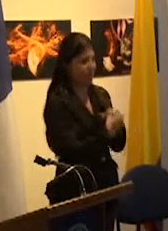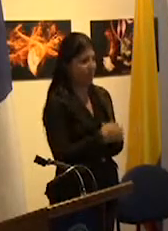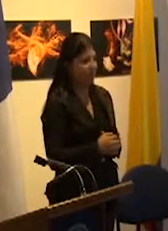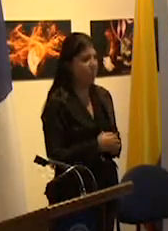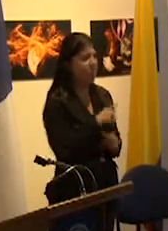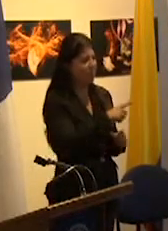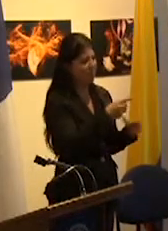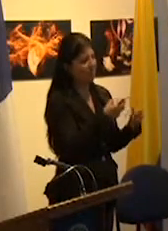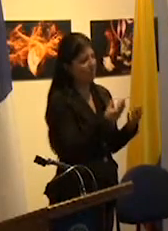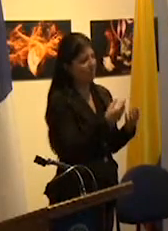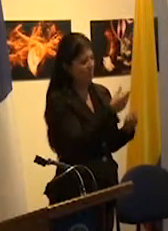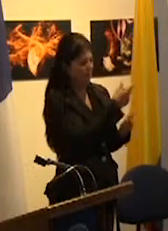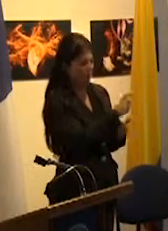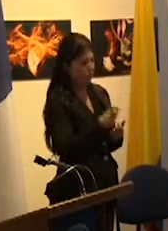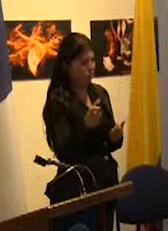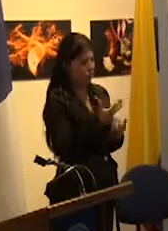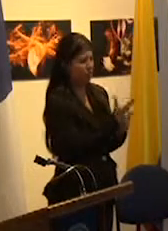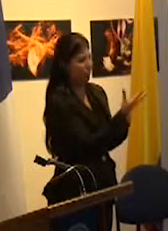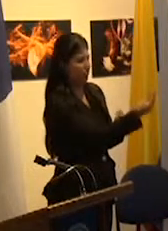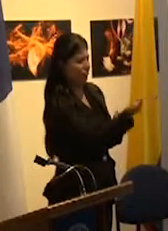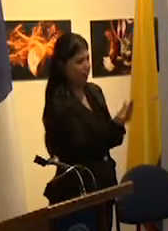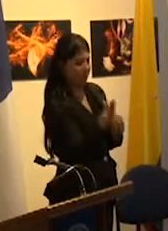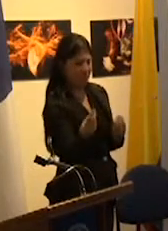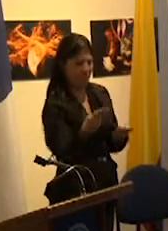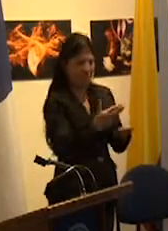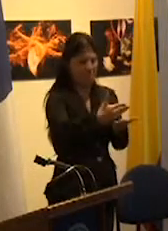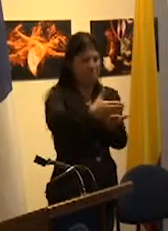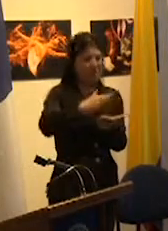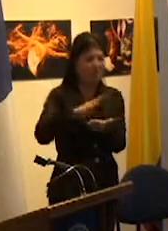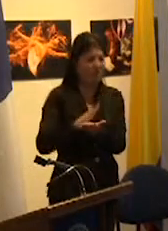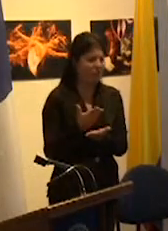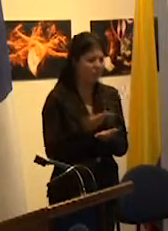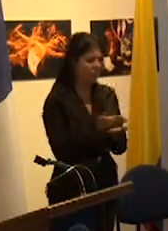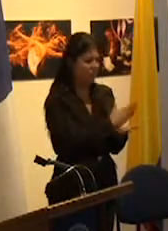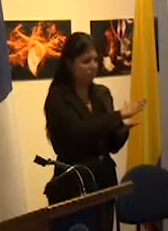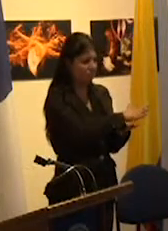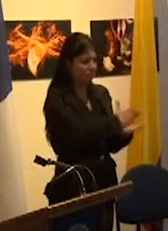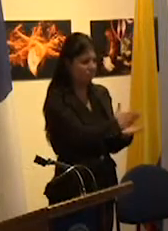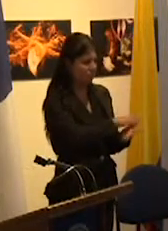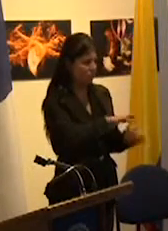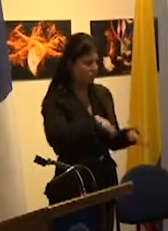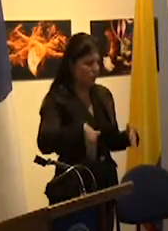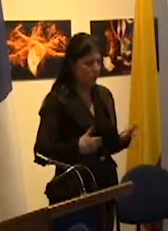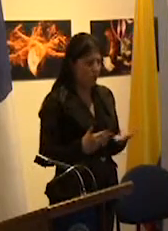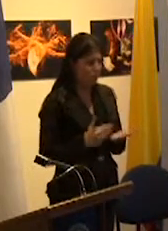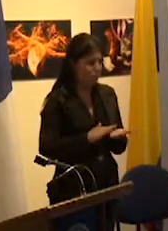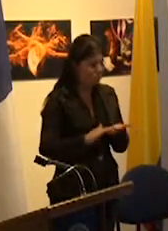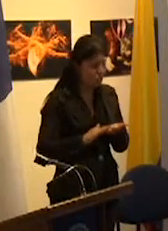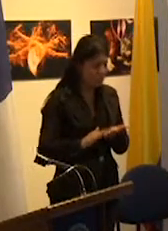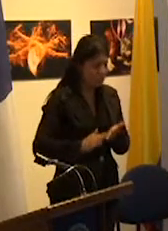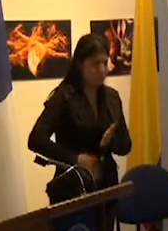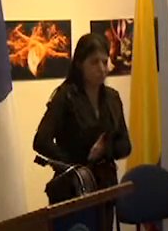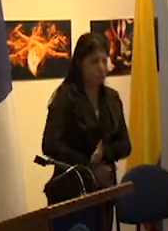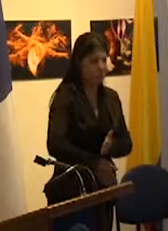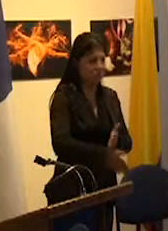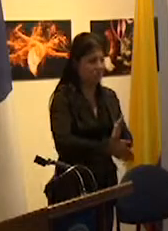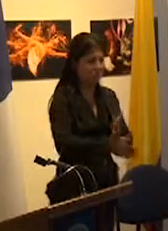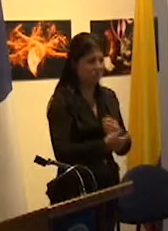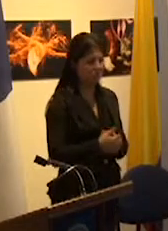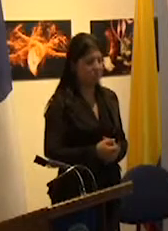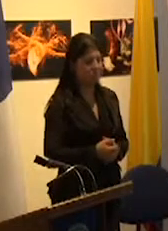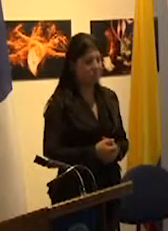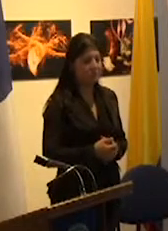individuos en espacios separados entre los cuales no hay solución de continuidad la mayoría